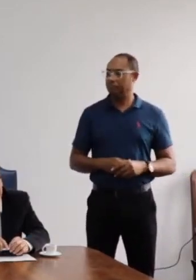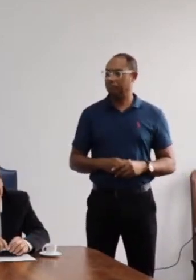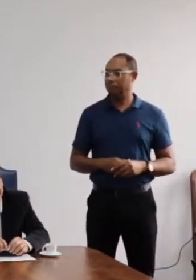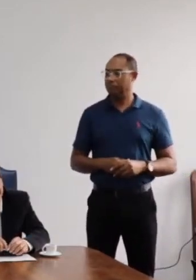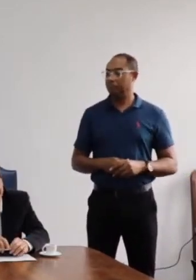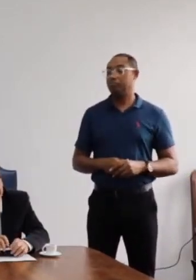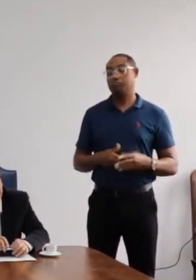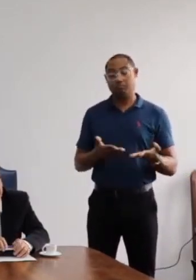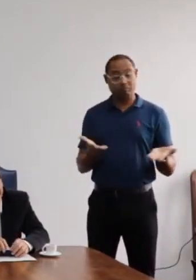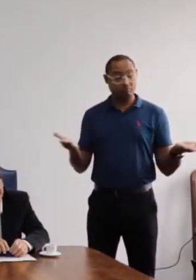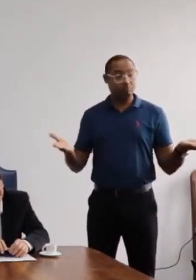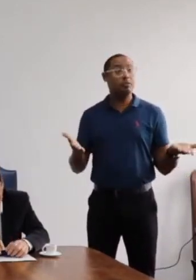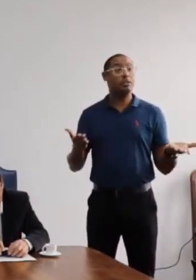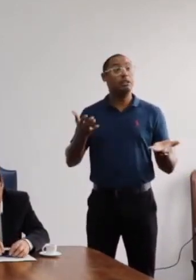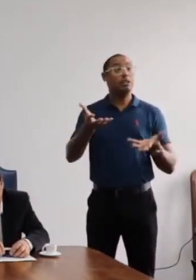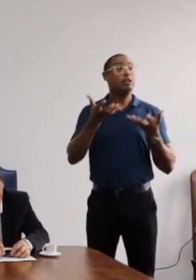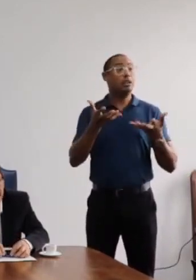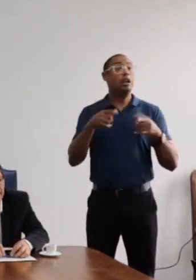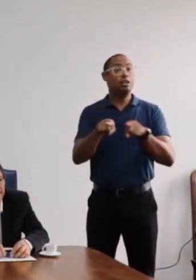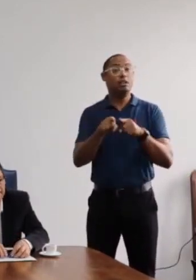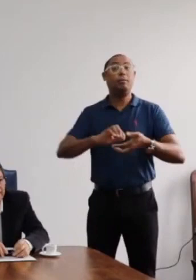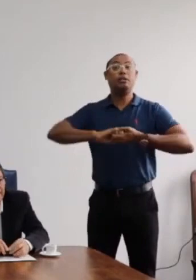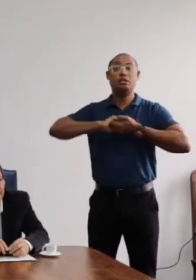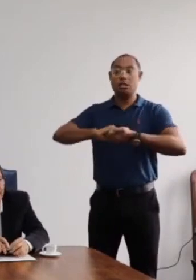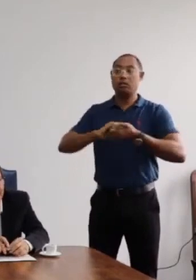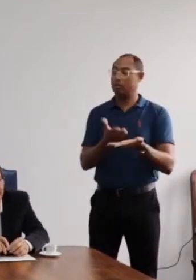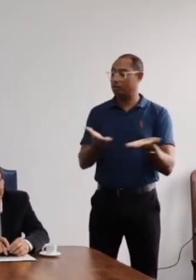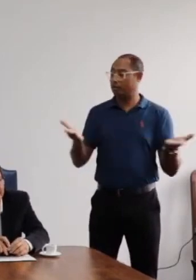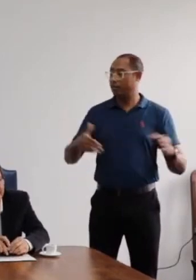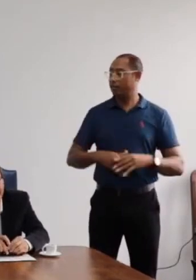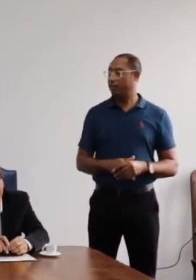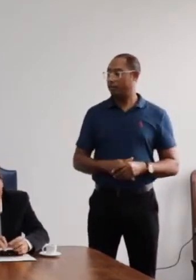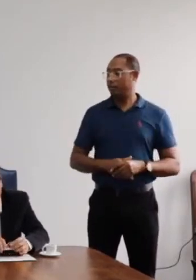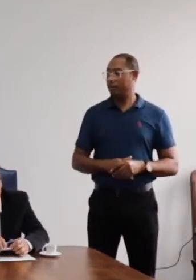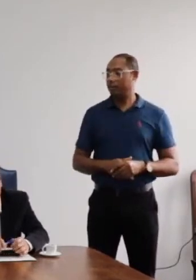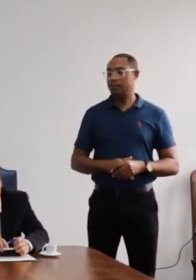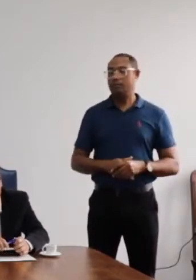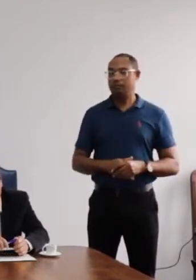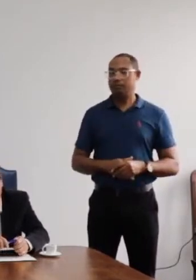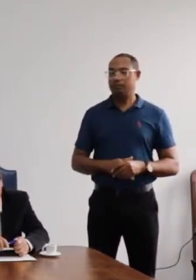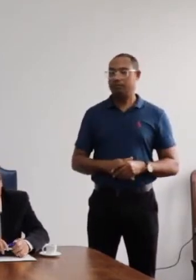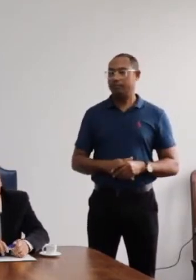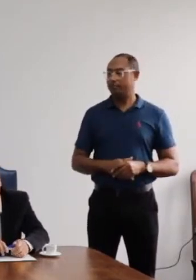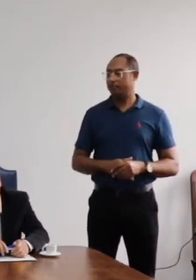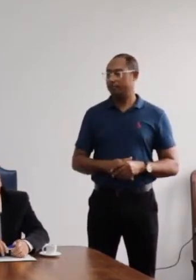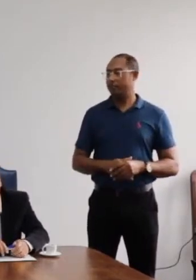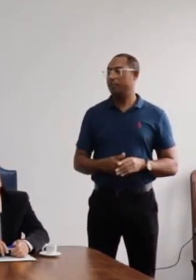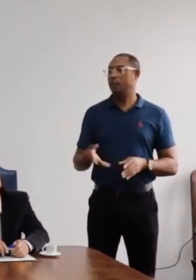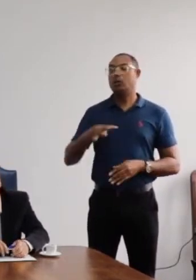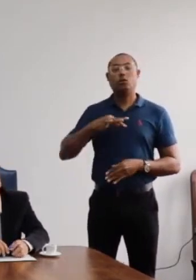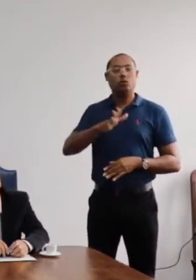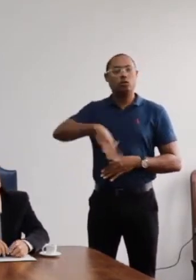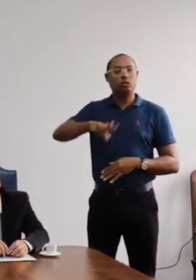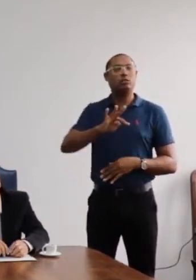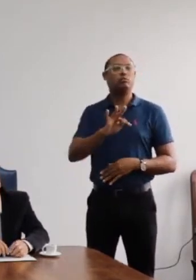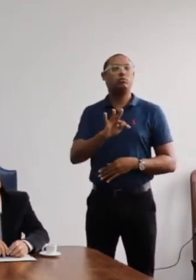Bom, e queria também saudar ainda os servidores